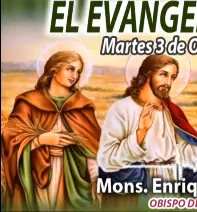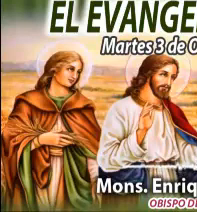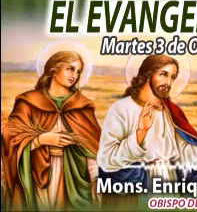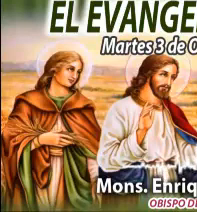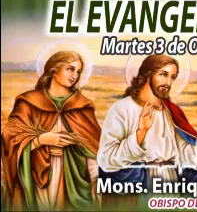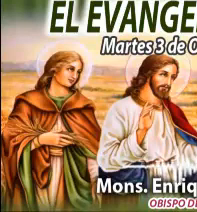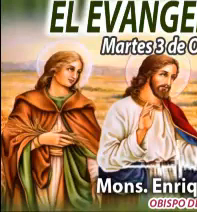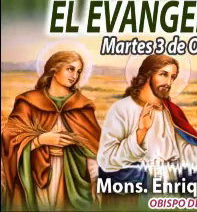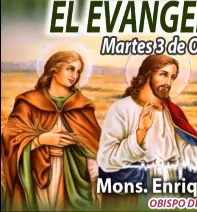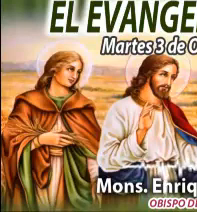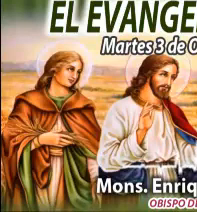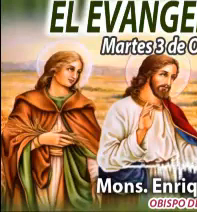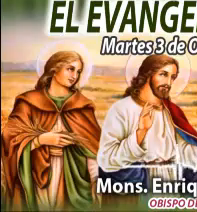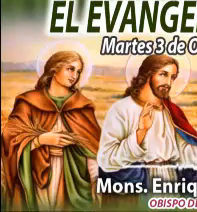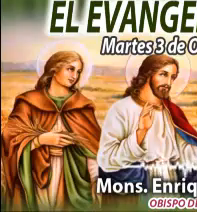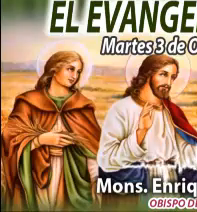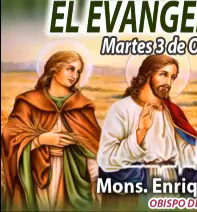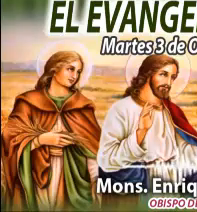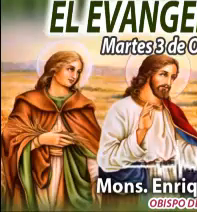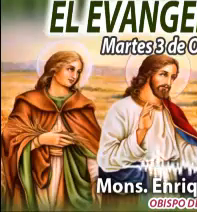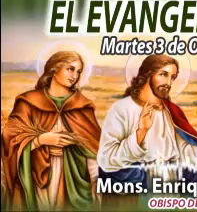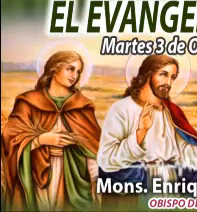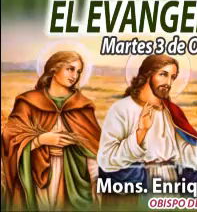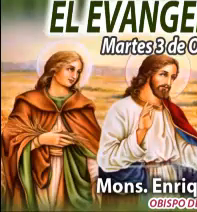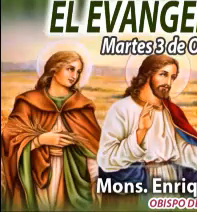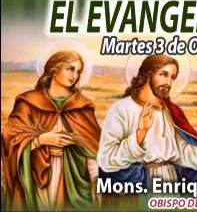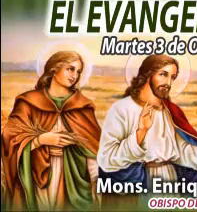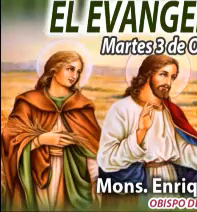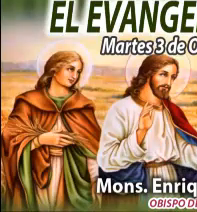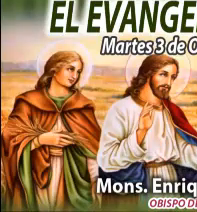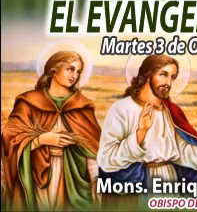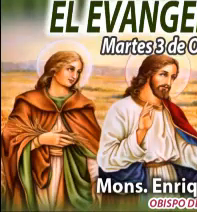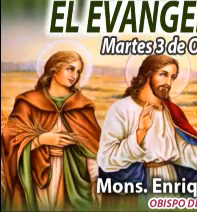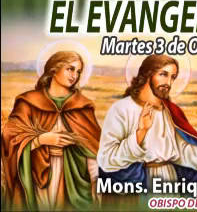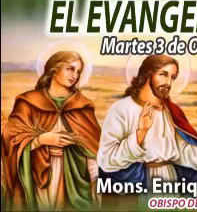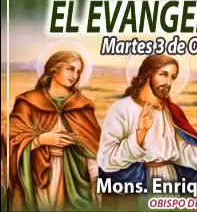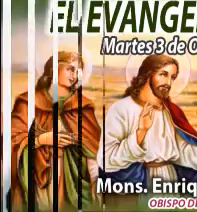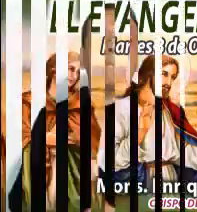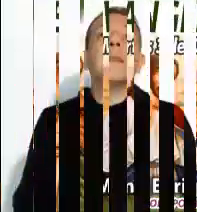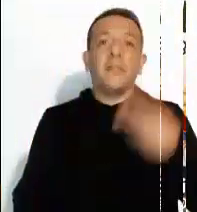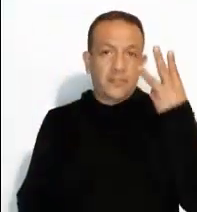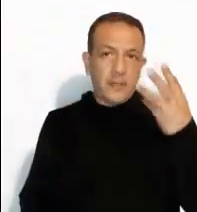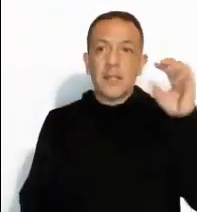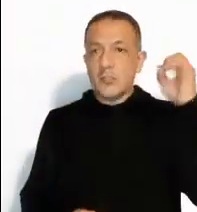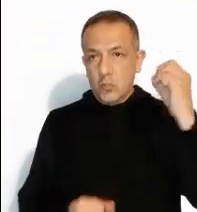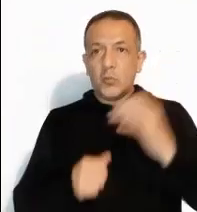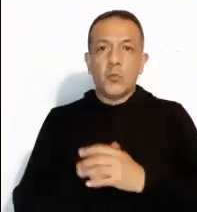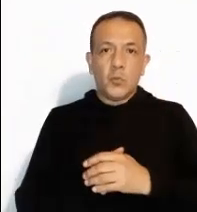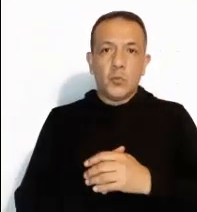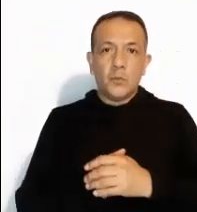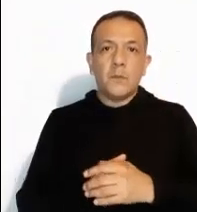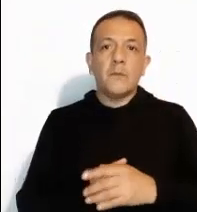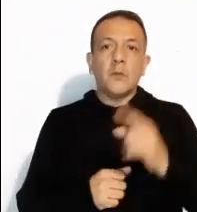Alimentame, sálame, acompáñame. 3 de